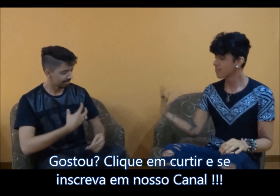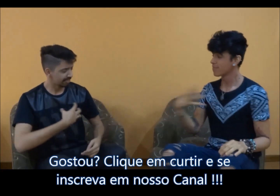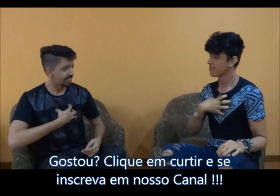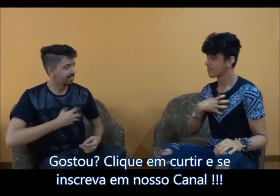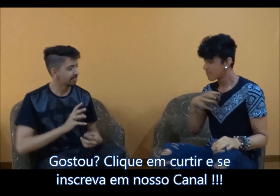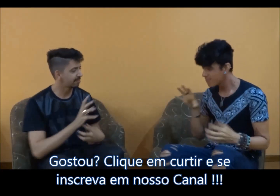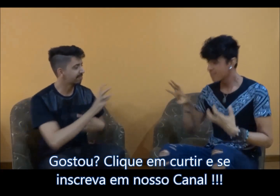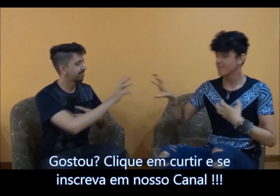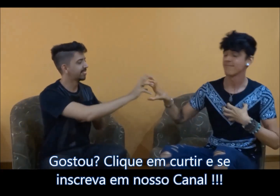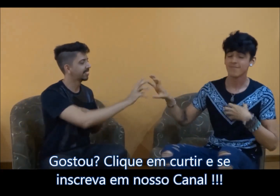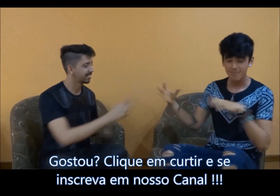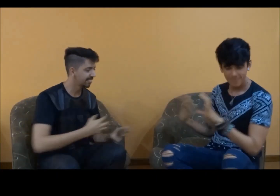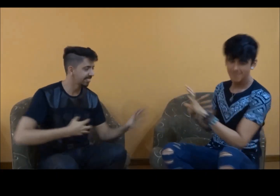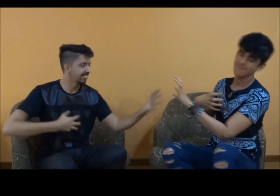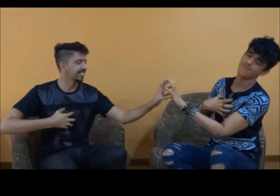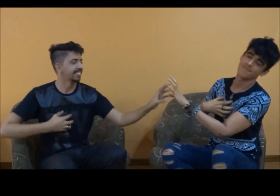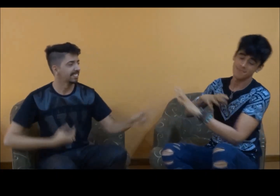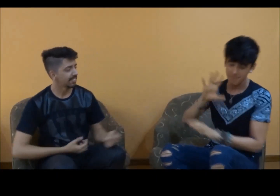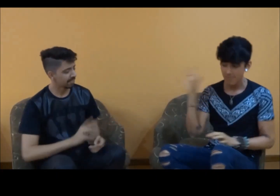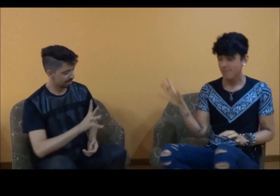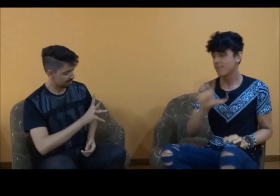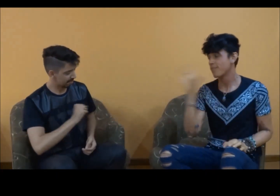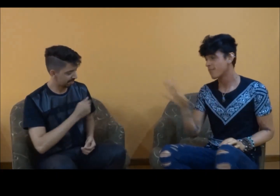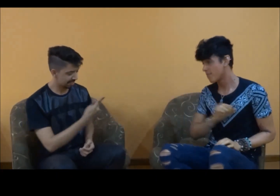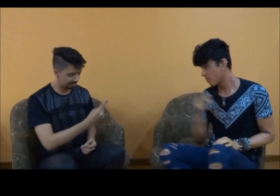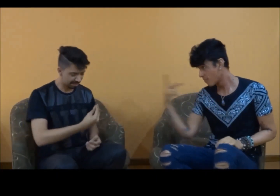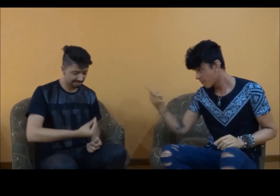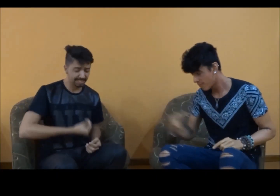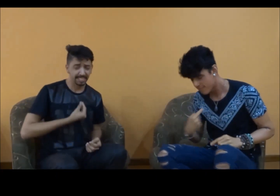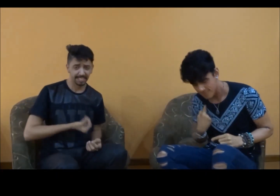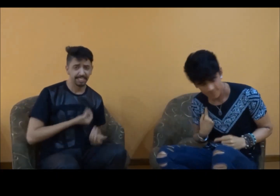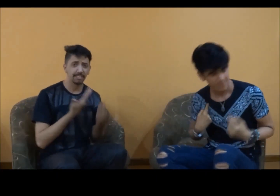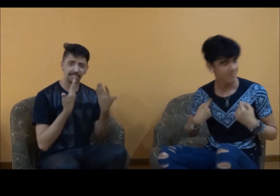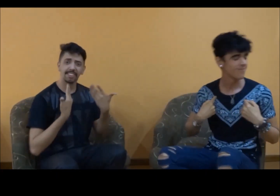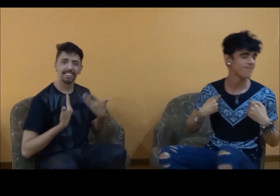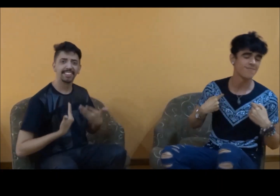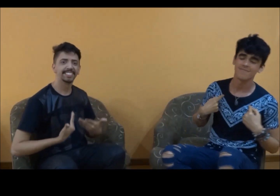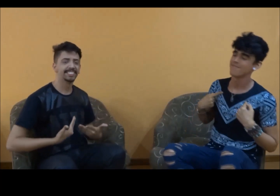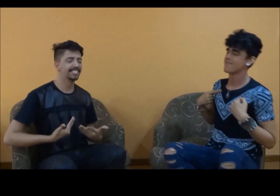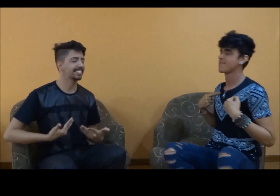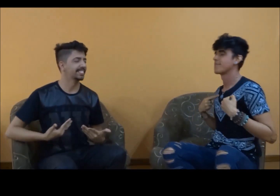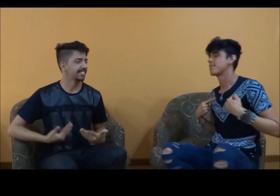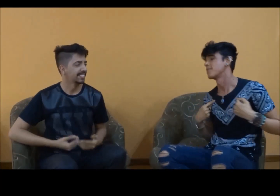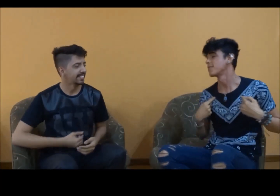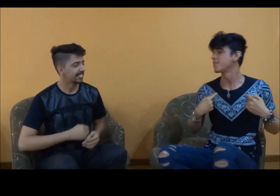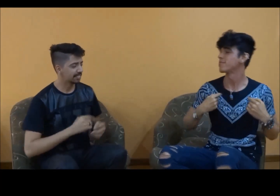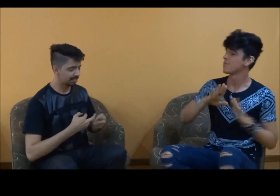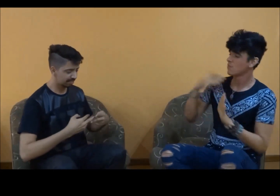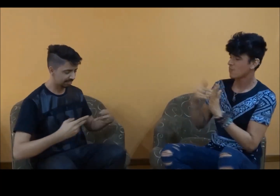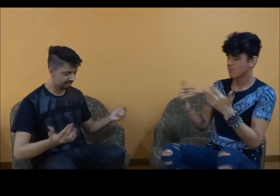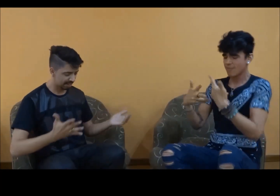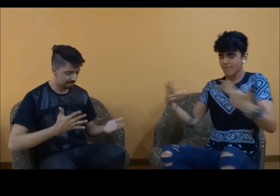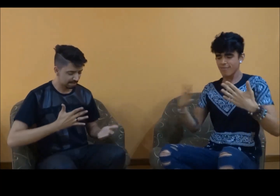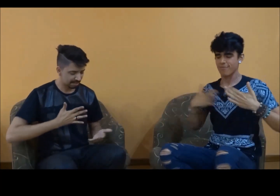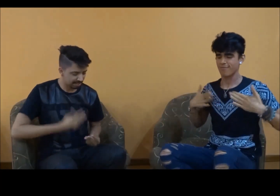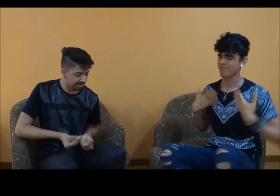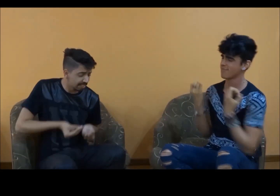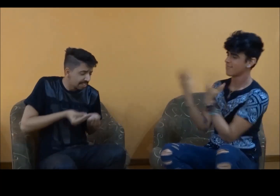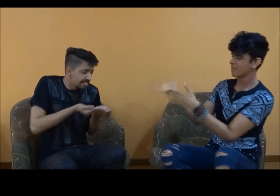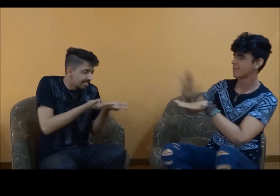nosso santo bateu O amor da sua vida sou eu E tudo que é meu hoje